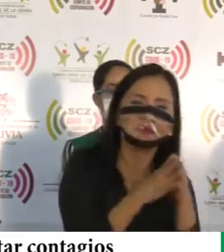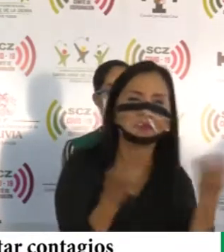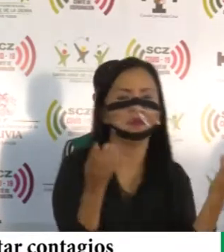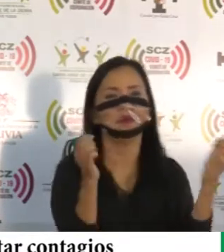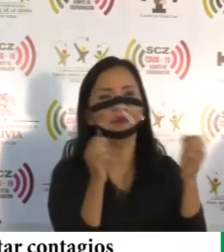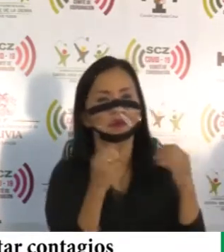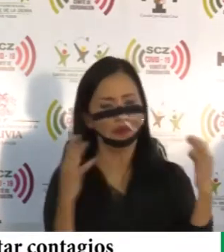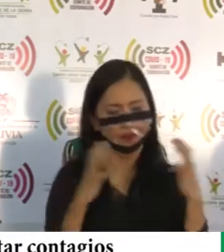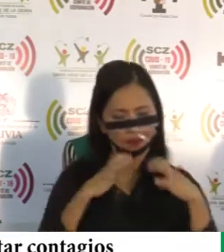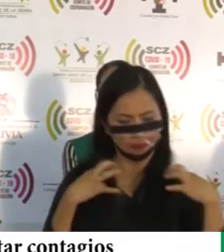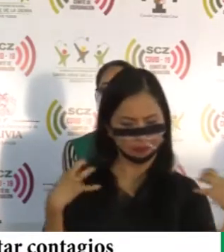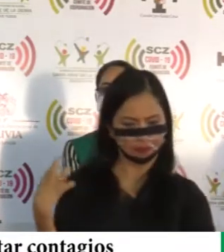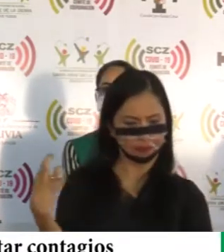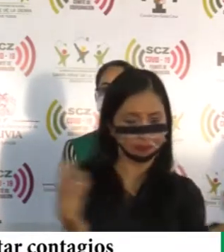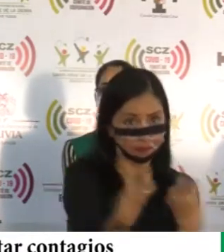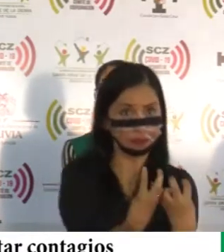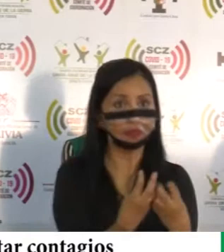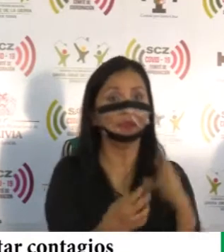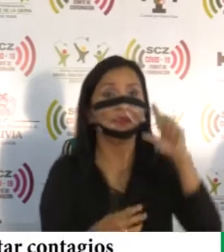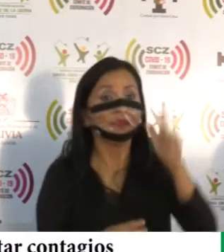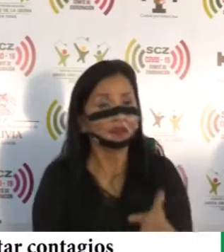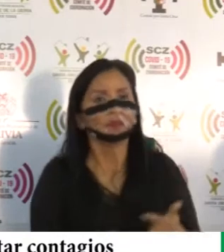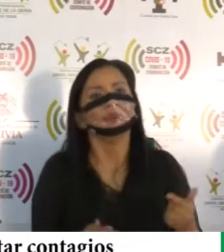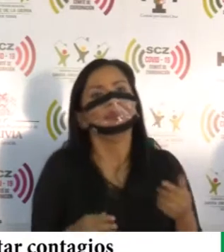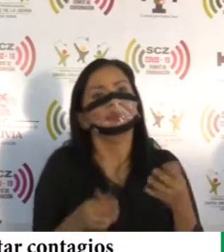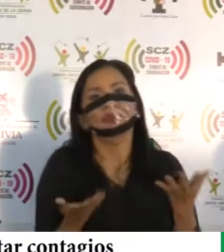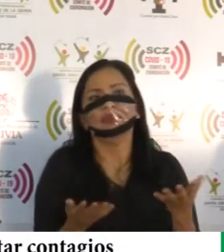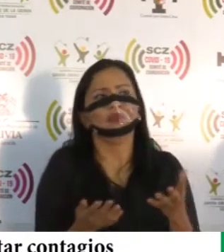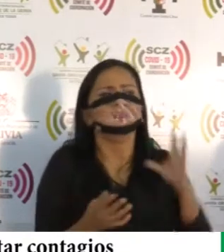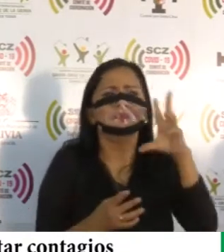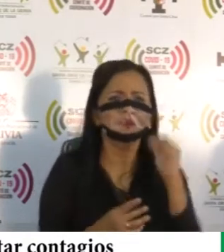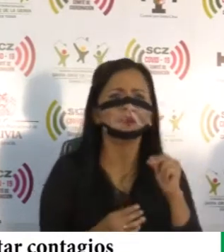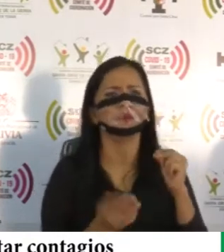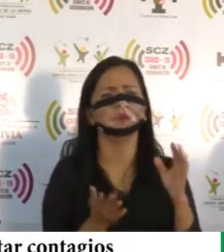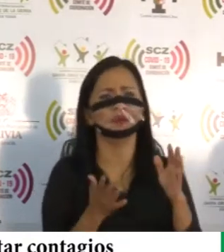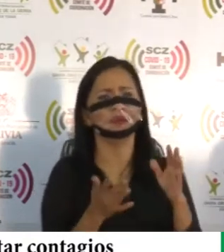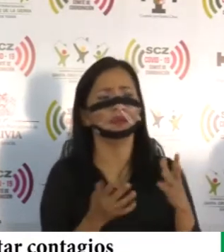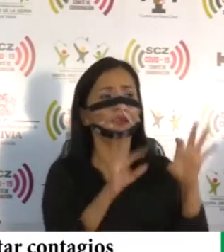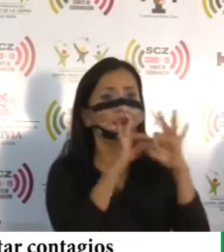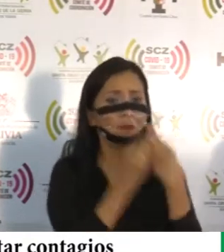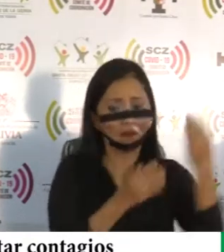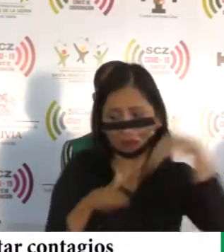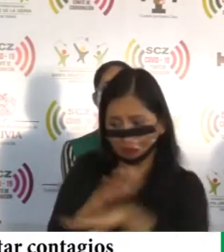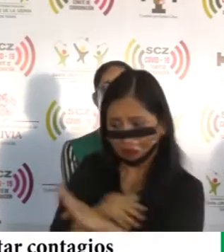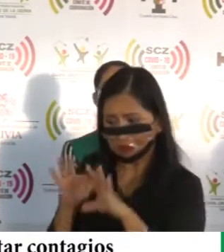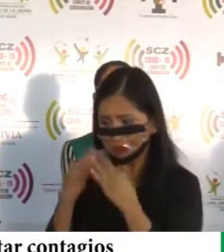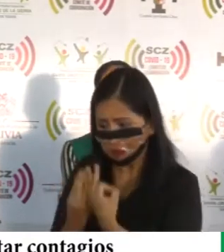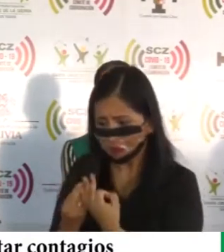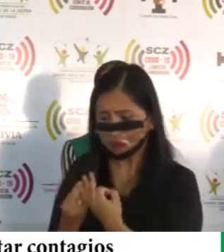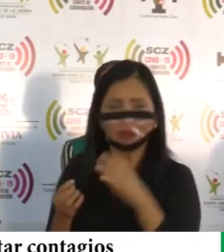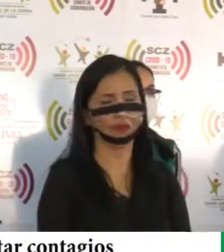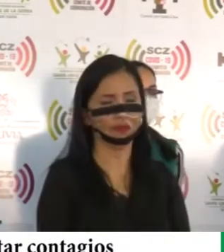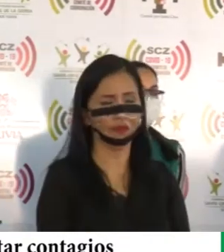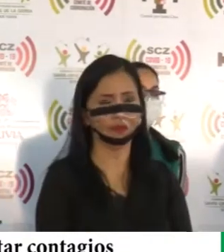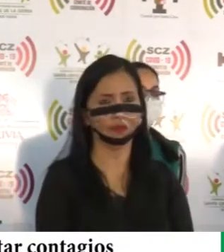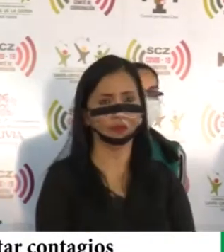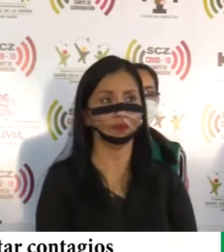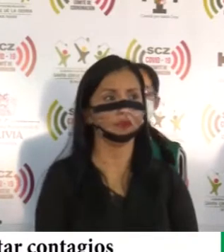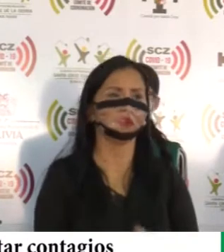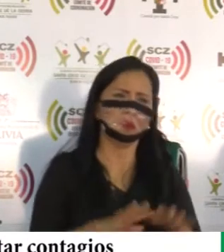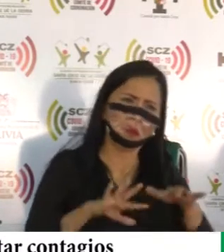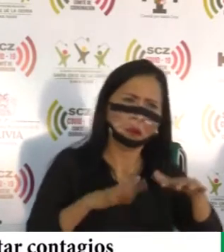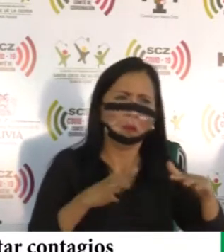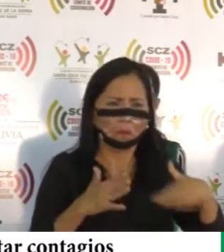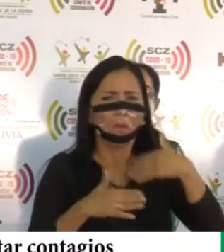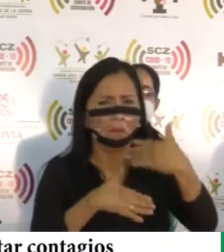concentradas, obligadas. Y luego de eso, por favor, no expongamos a la familia y no nos expongamos nosotros mismos. Tenemos un